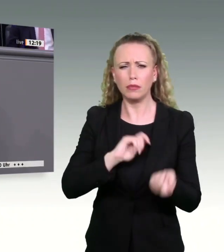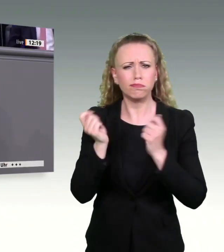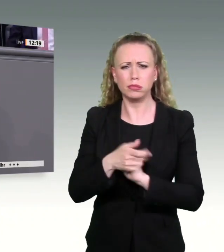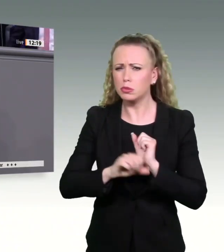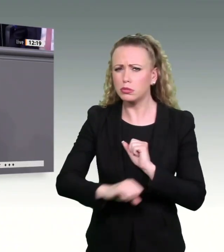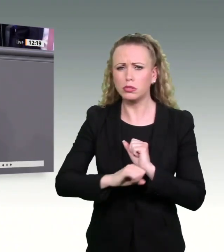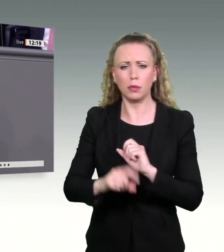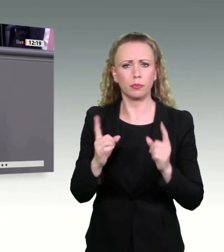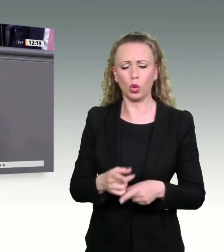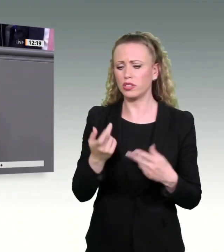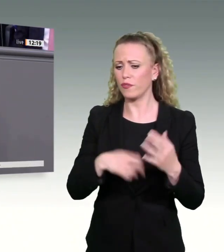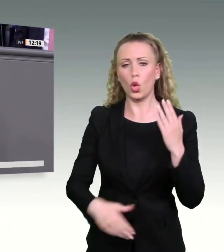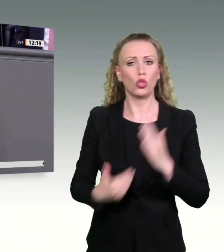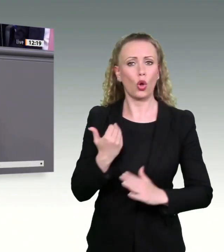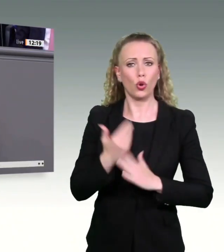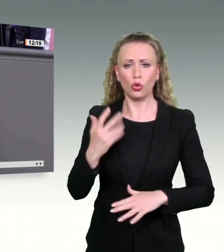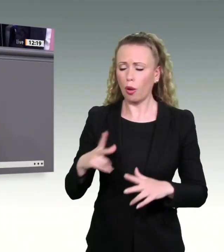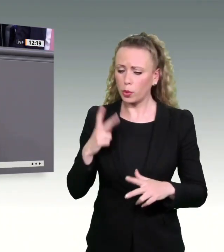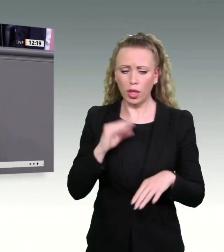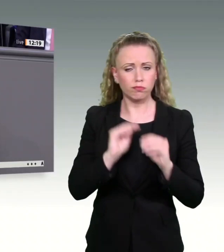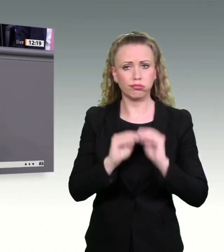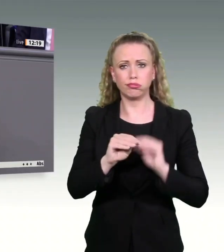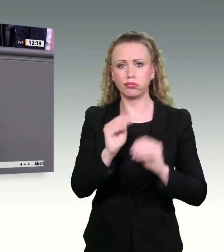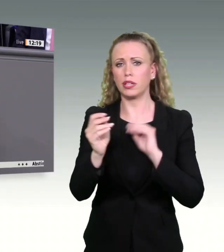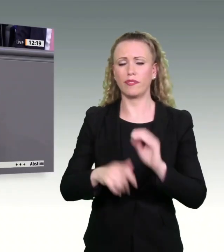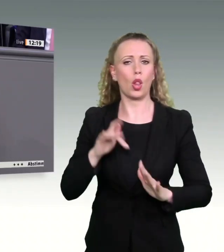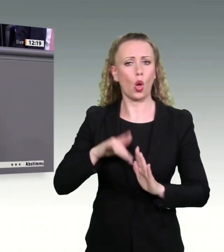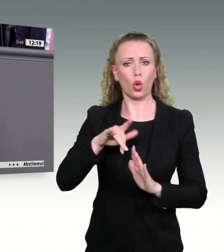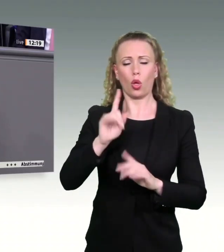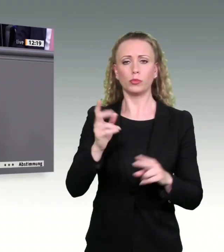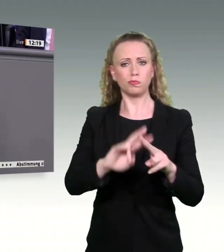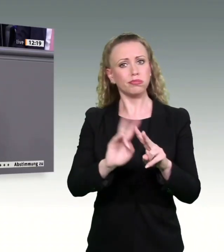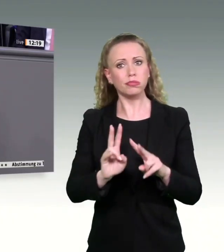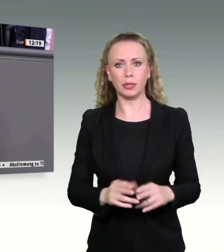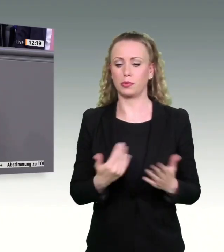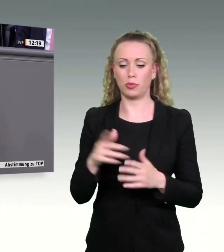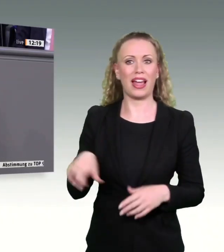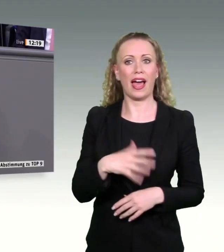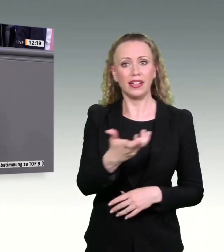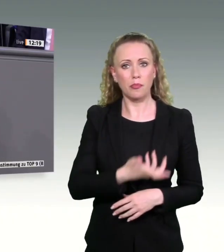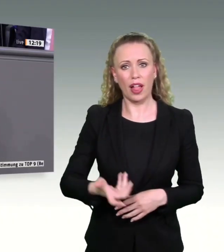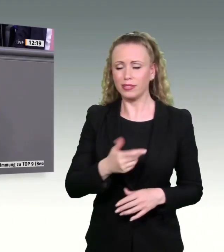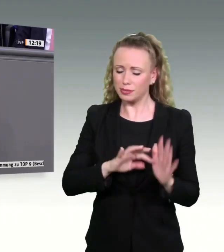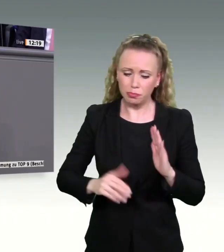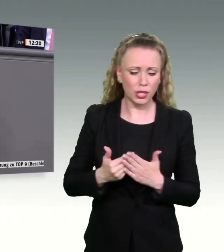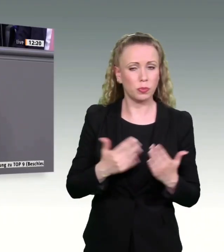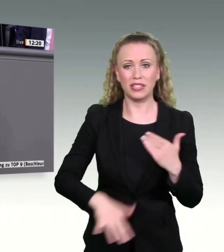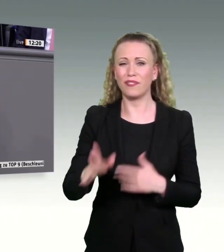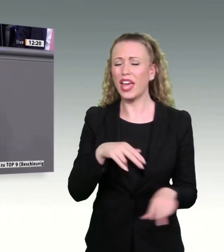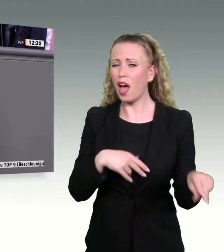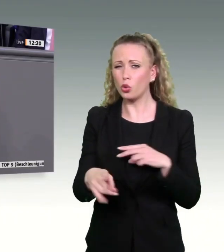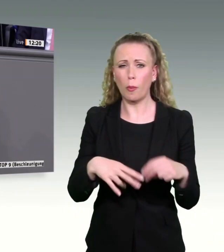reparieren, Lücken zu schließen. Bei mir zu Hause sind Lücken zu schließen in Rheinland-Pfalz von einer Autobahn. Darauf warten die Menschen seit Jahrzehnten.